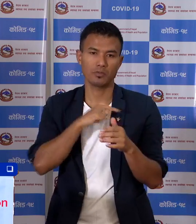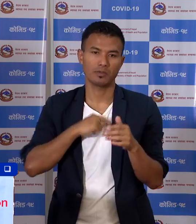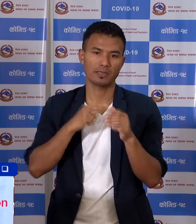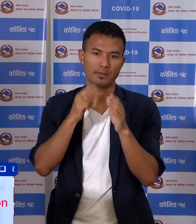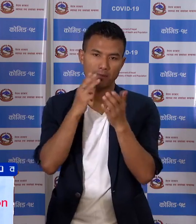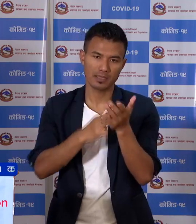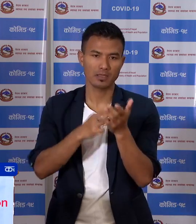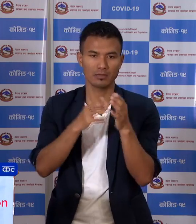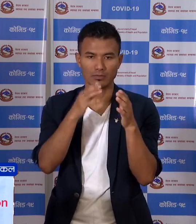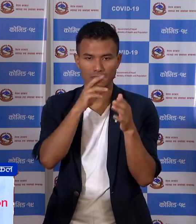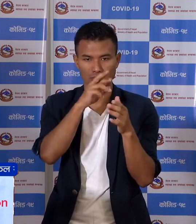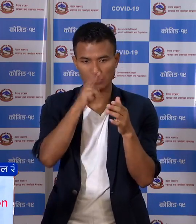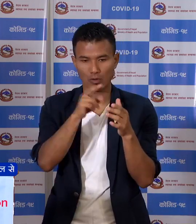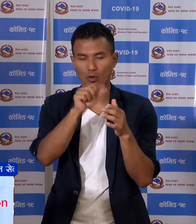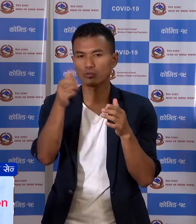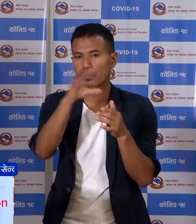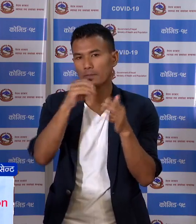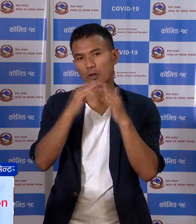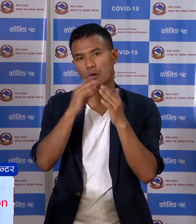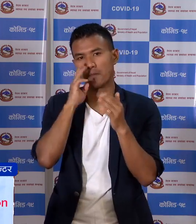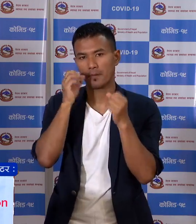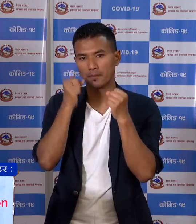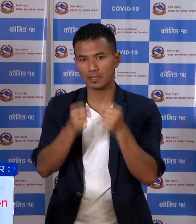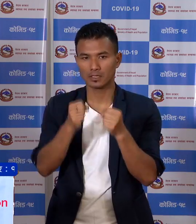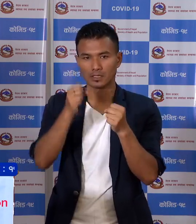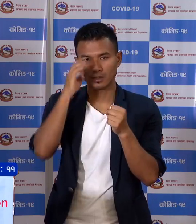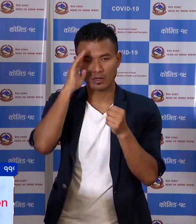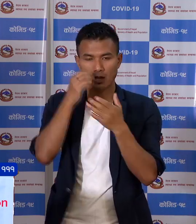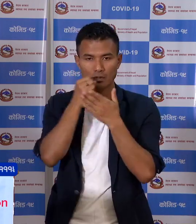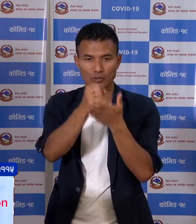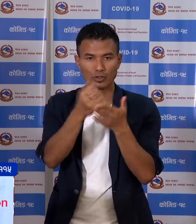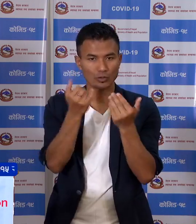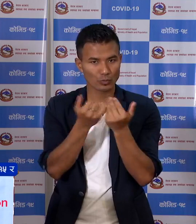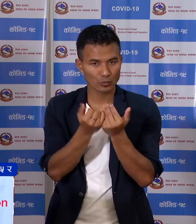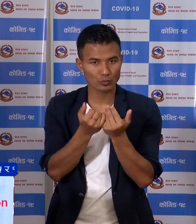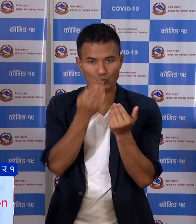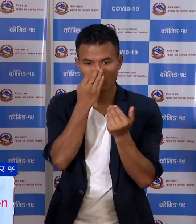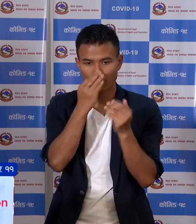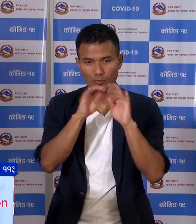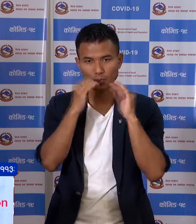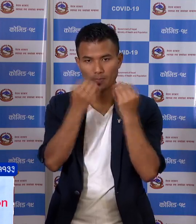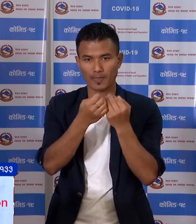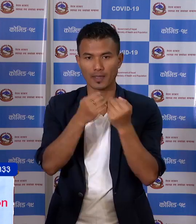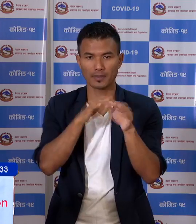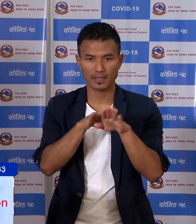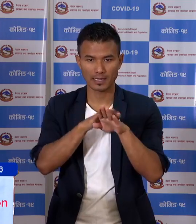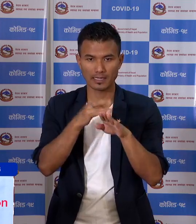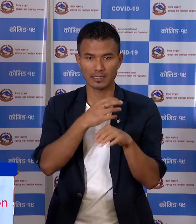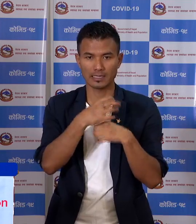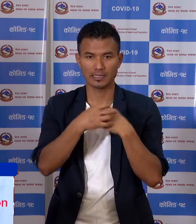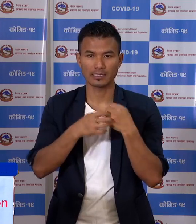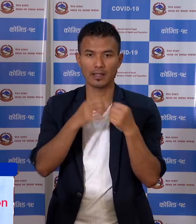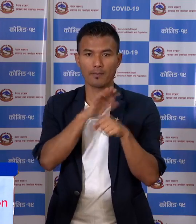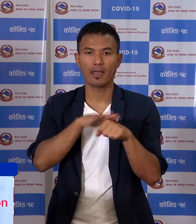संपूर्णले चाहिए आपनो घरमा नमाज परे र सरकार लाई सहयो गरनू जुने वट चाहिए मुस्लिम संगदाय असदे यो